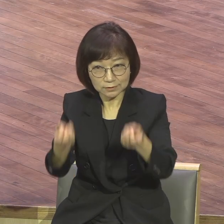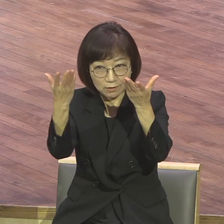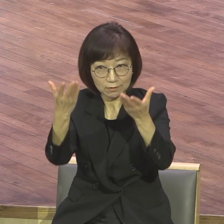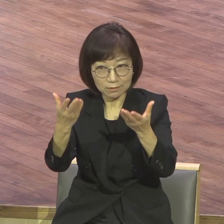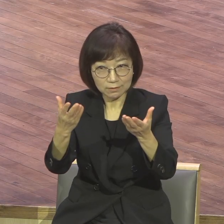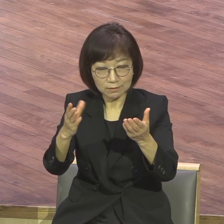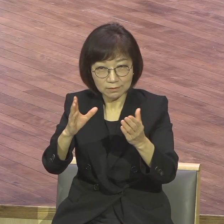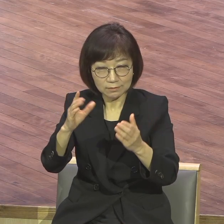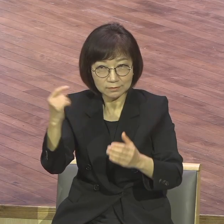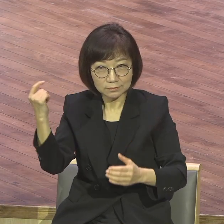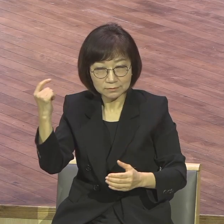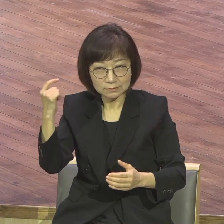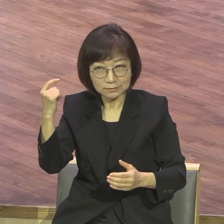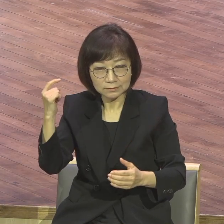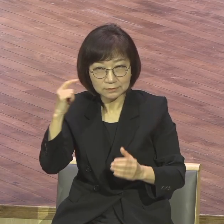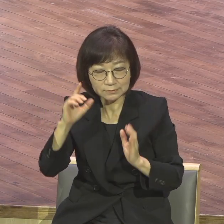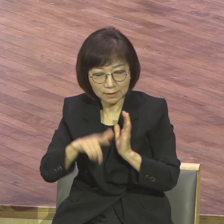가장 먼저 떠오릅니까?